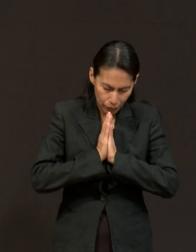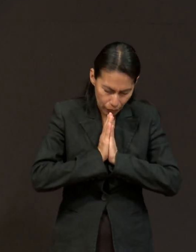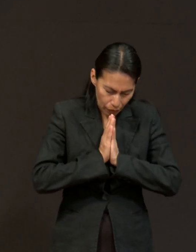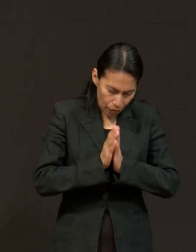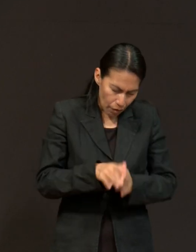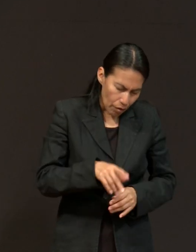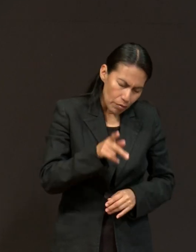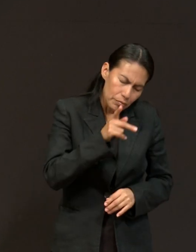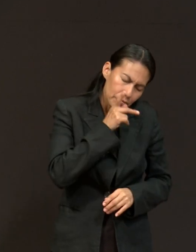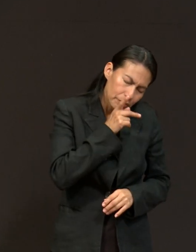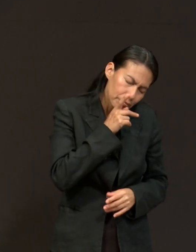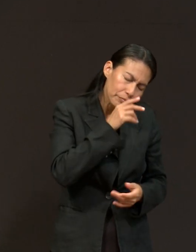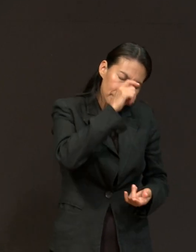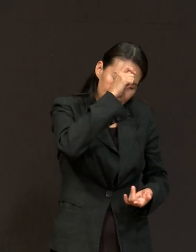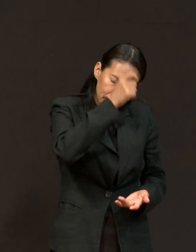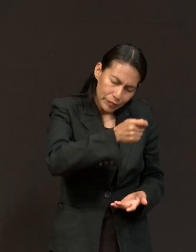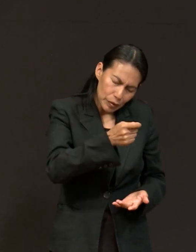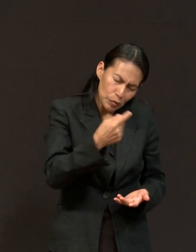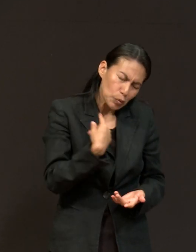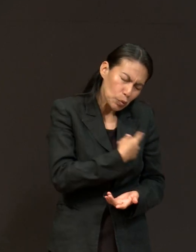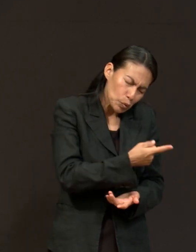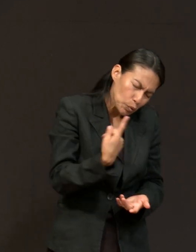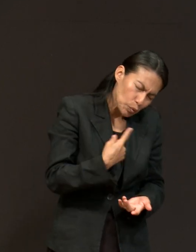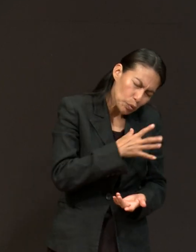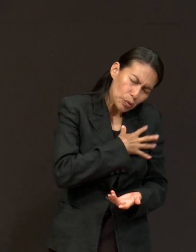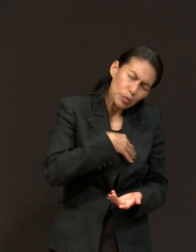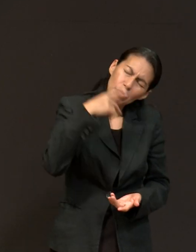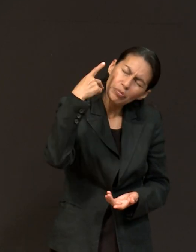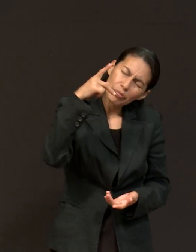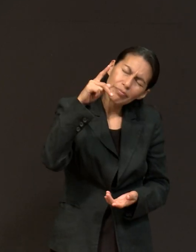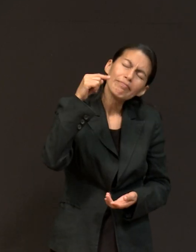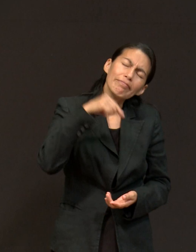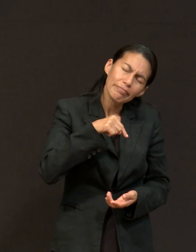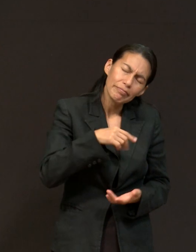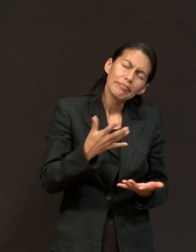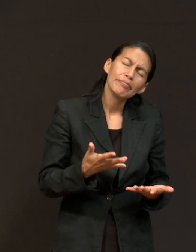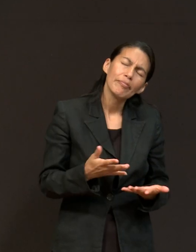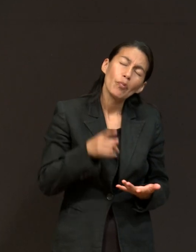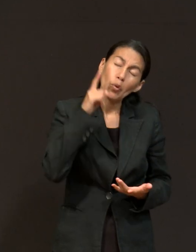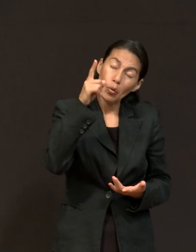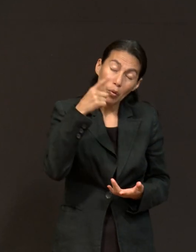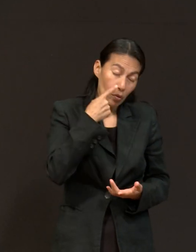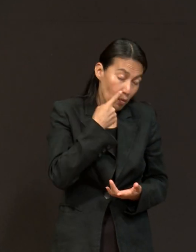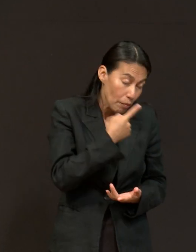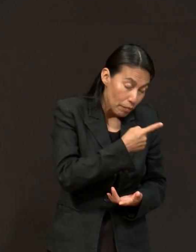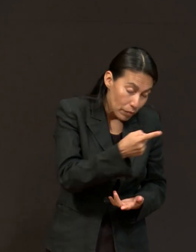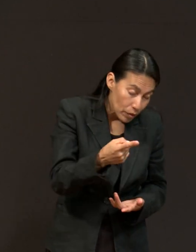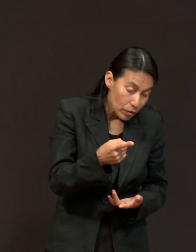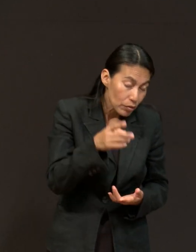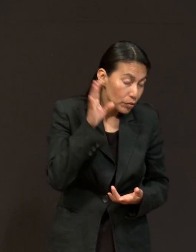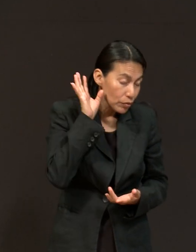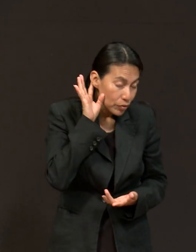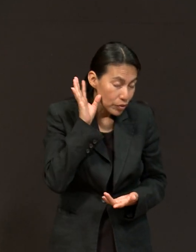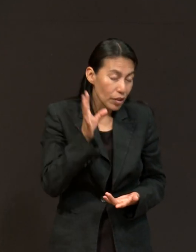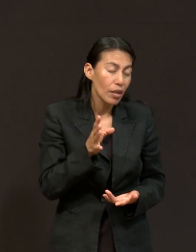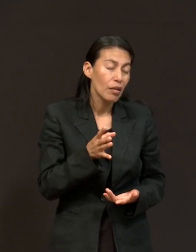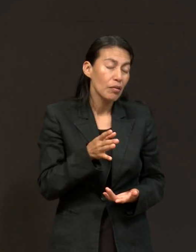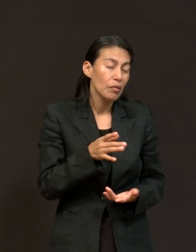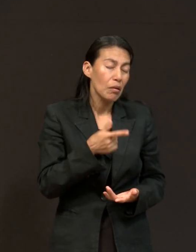estamos, tus hijos. Tú has escuchado cada petición, cada lágrima. Tú has escuchado cada clamor